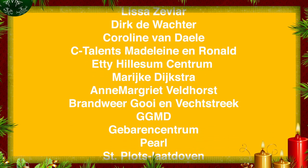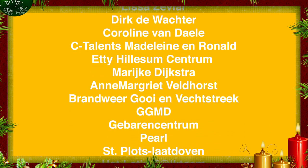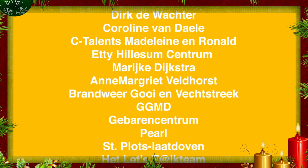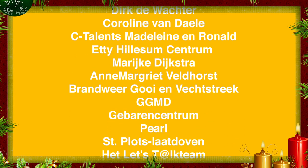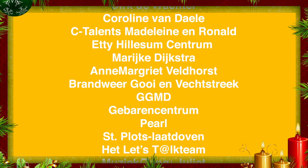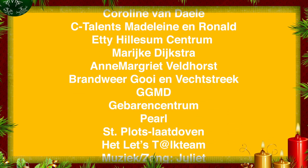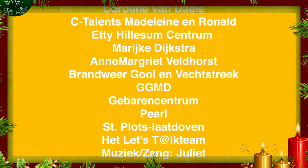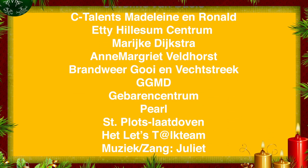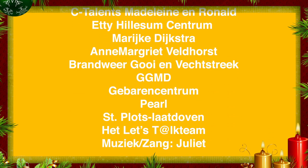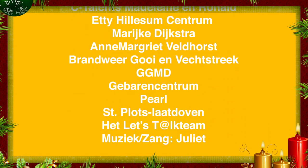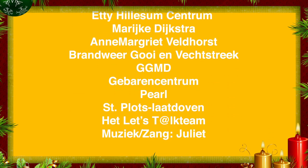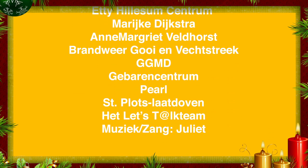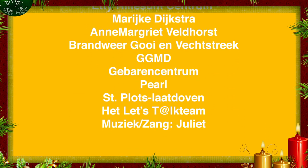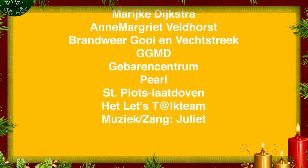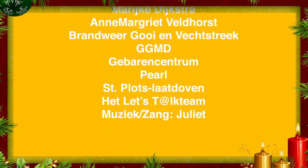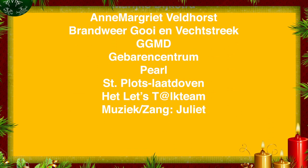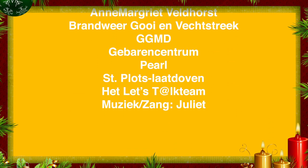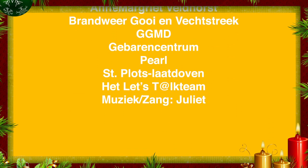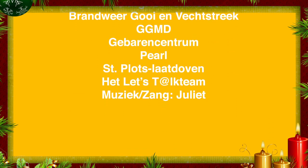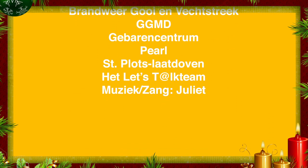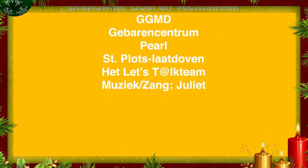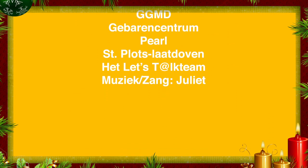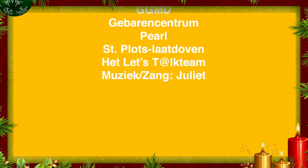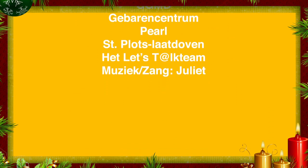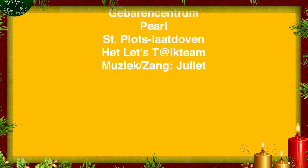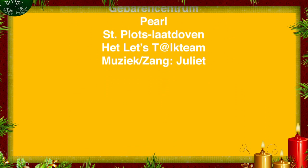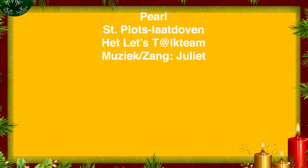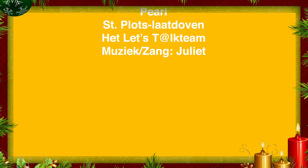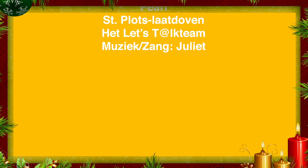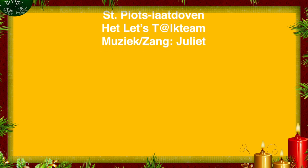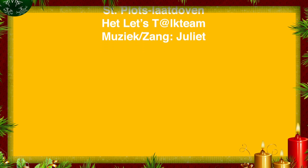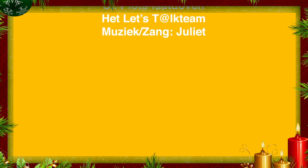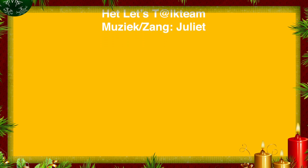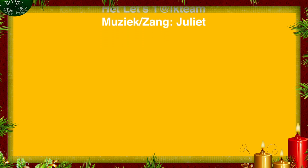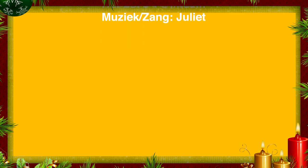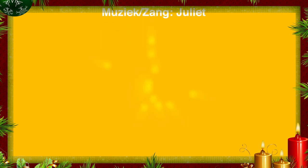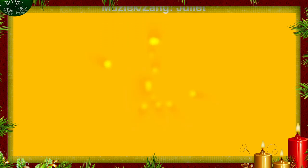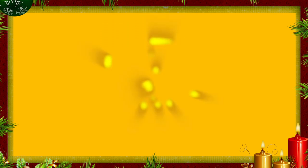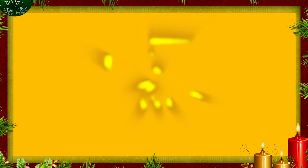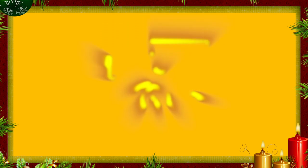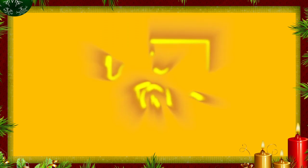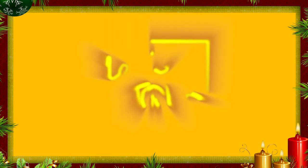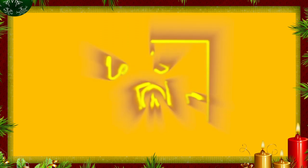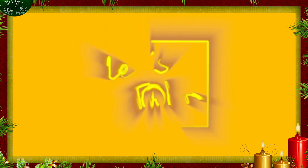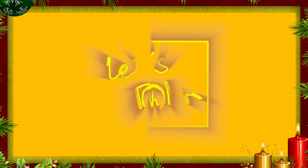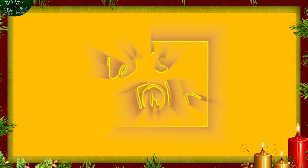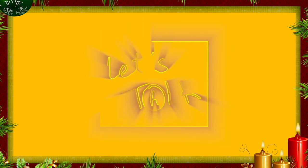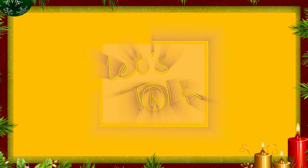Dank daarvoor. We wensen je heel prettige kerstdagen en een gelukkig nieuwjaar. ZANG